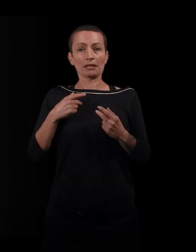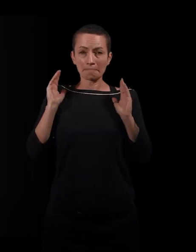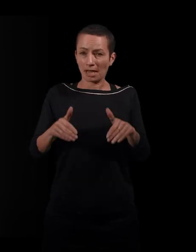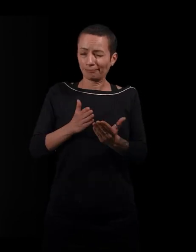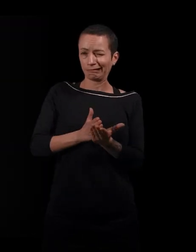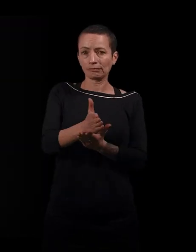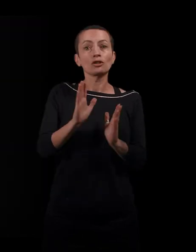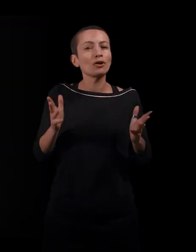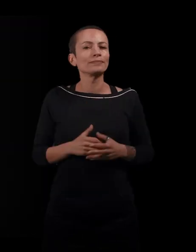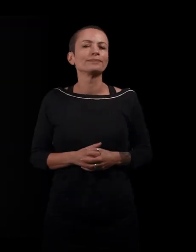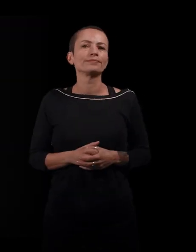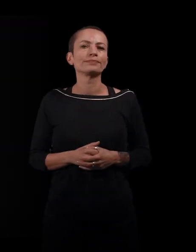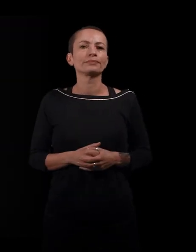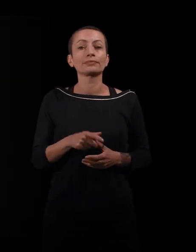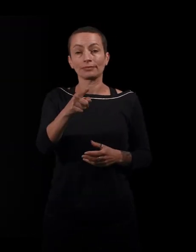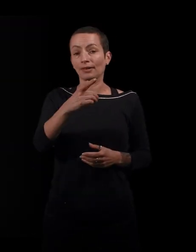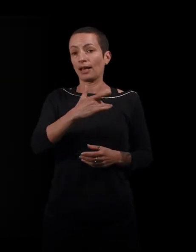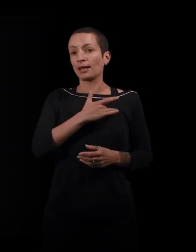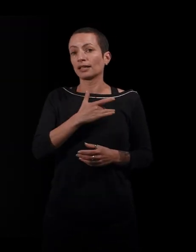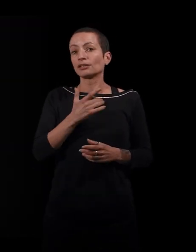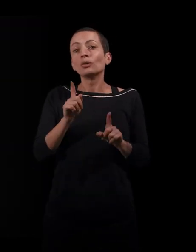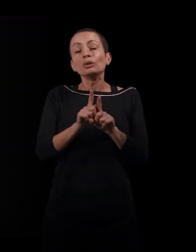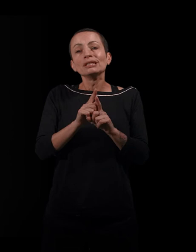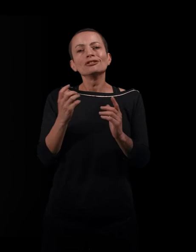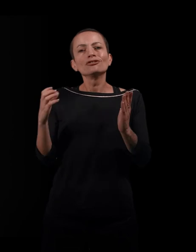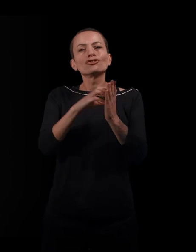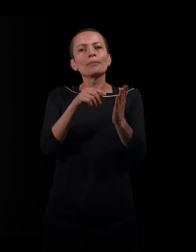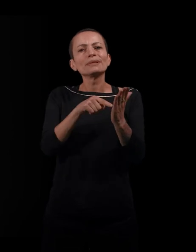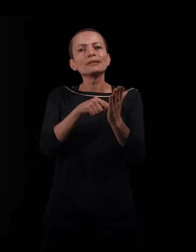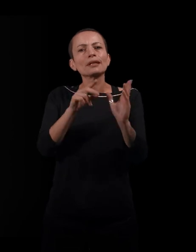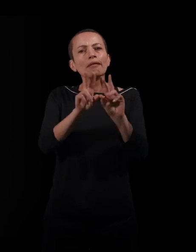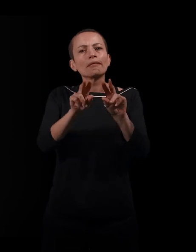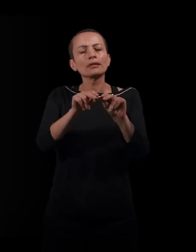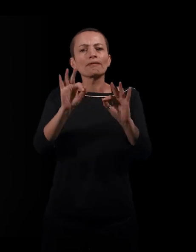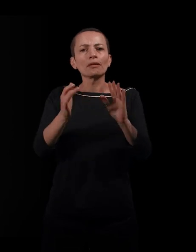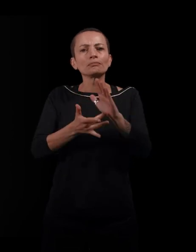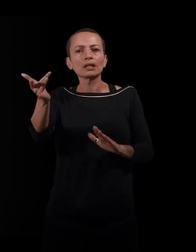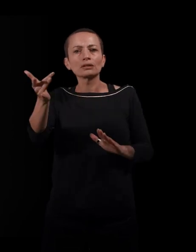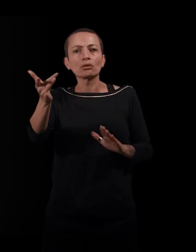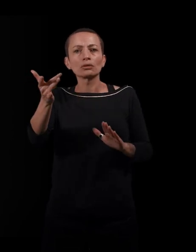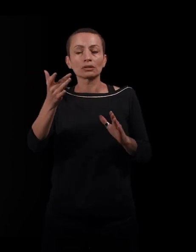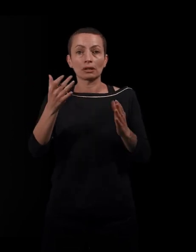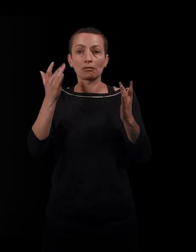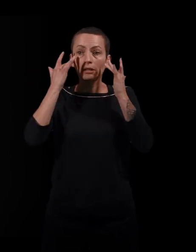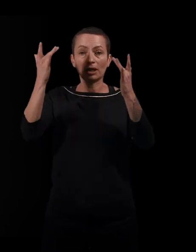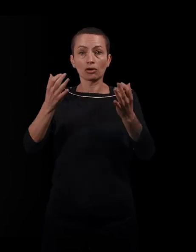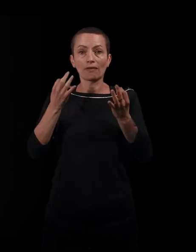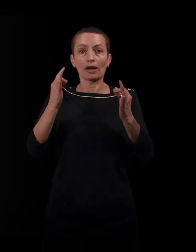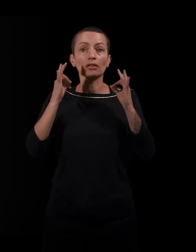Ce qu'il y a de très intéressant, c'est aussi tout ce chapitre qui montre que la migration, c'est aussi une expérience corporelle. Et ça, je pense que c'est assez nouveau dans le champ